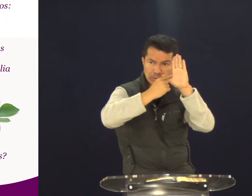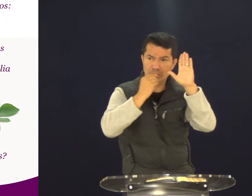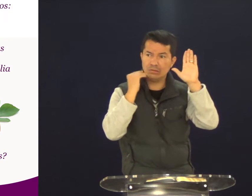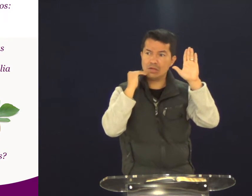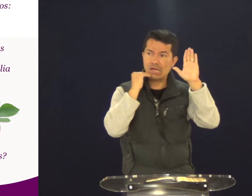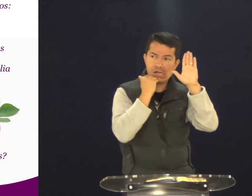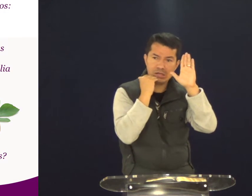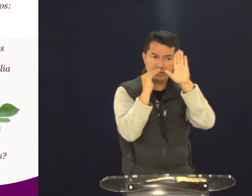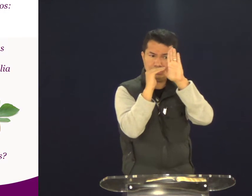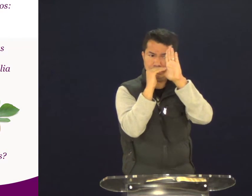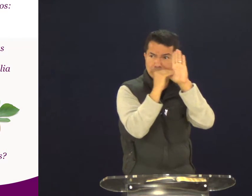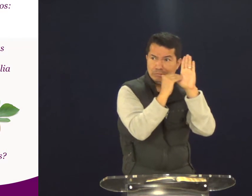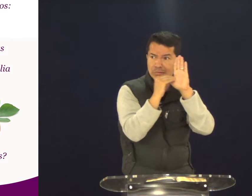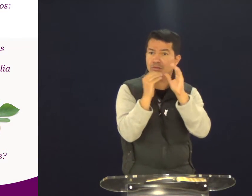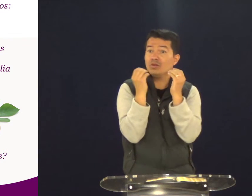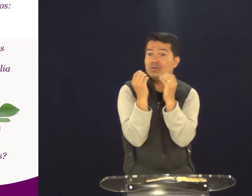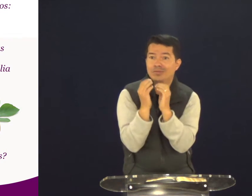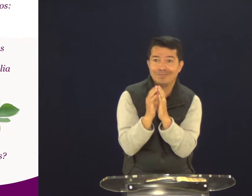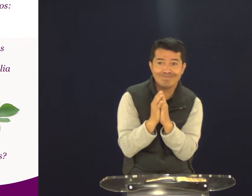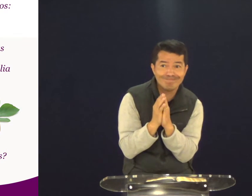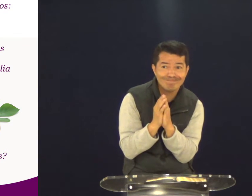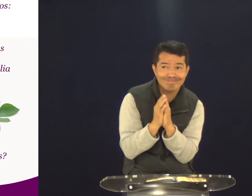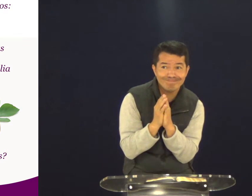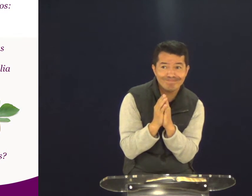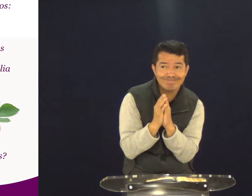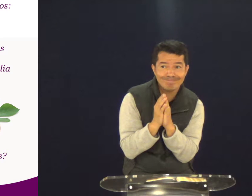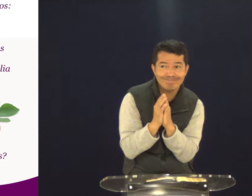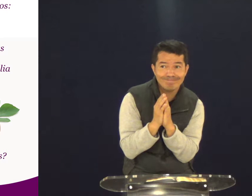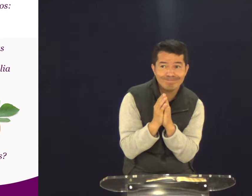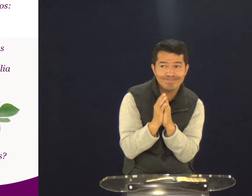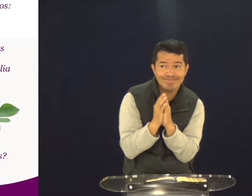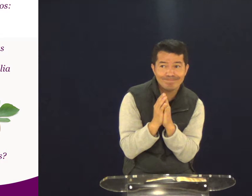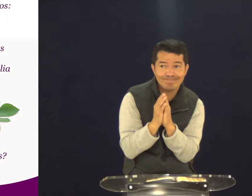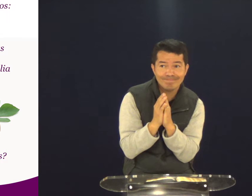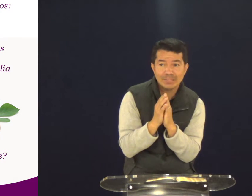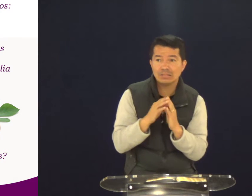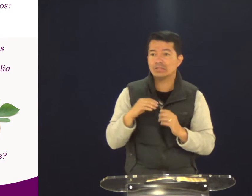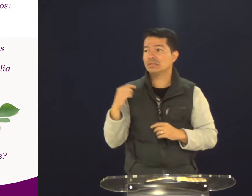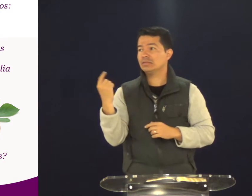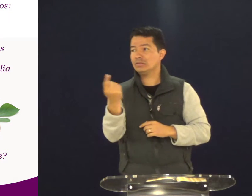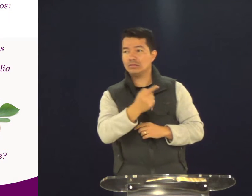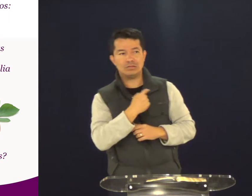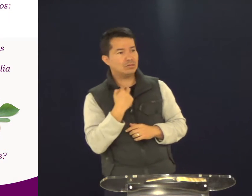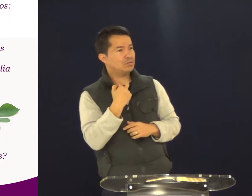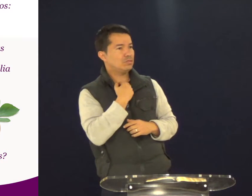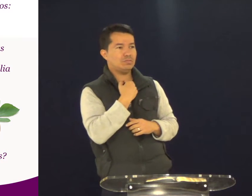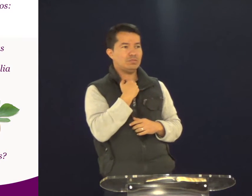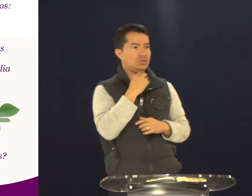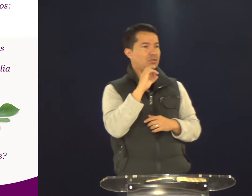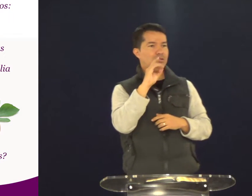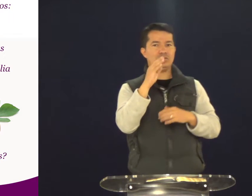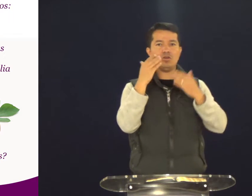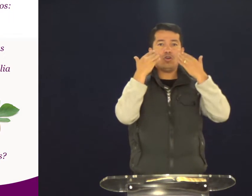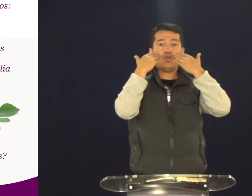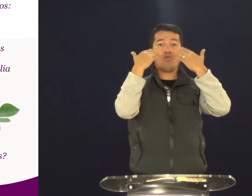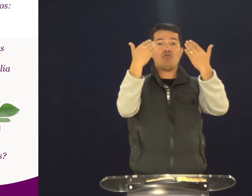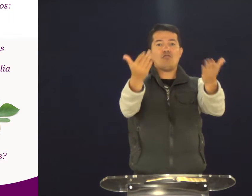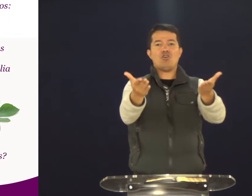Sujeira? Problemas? O quê? Nós não podemos